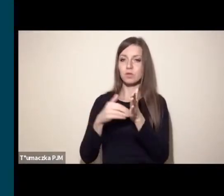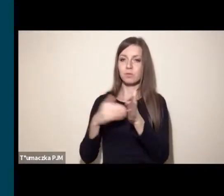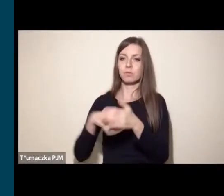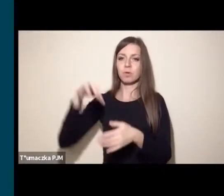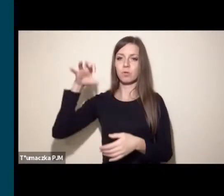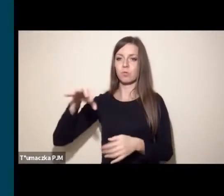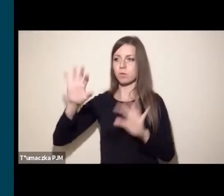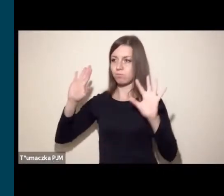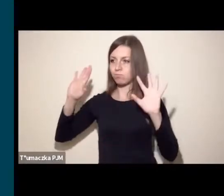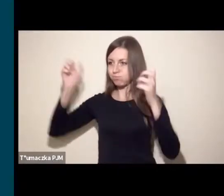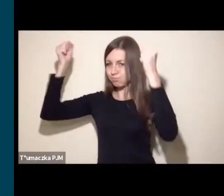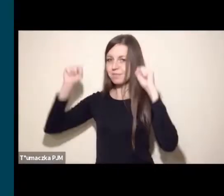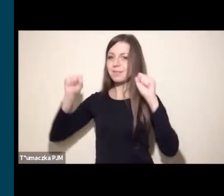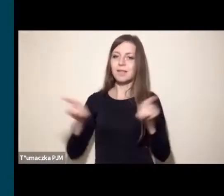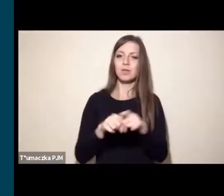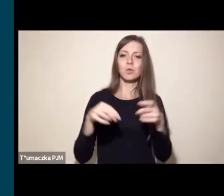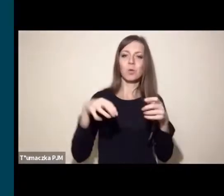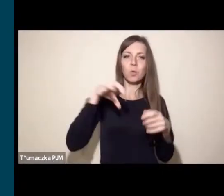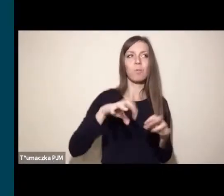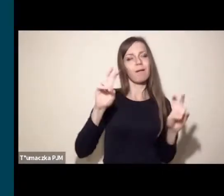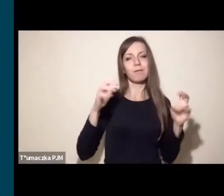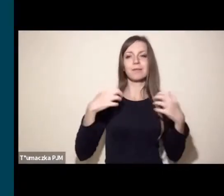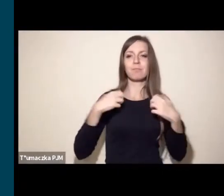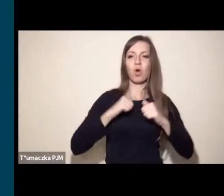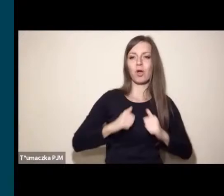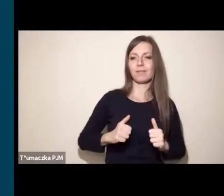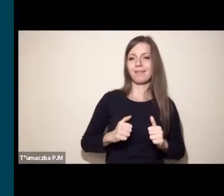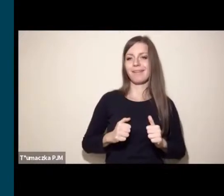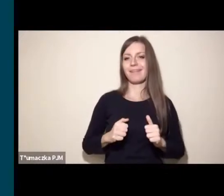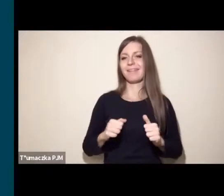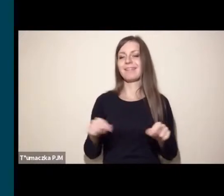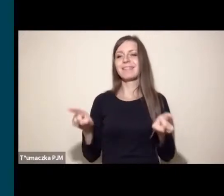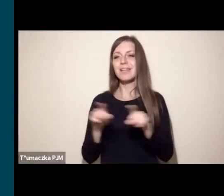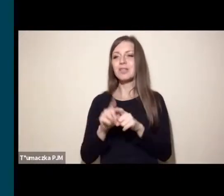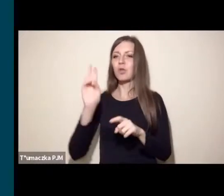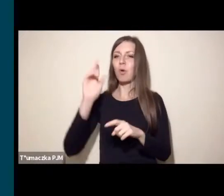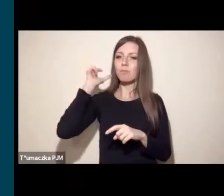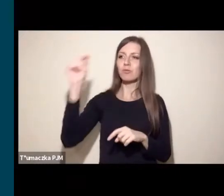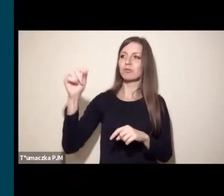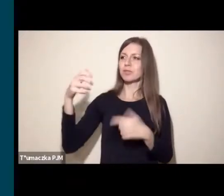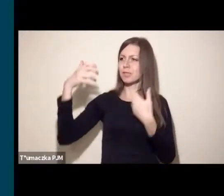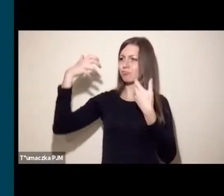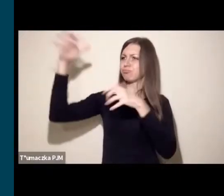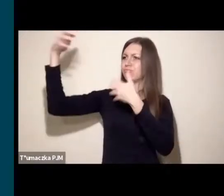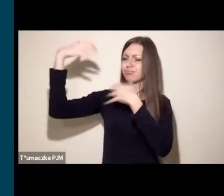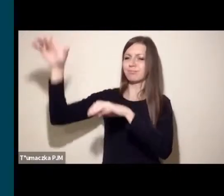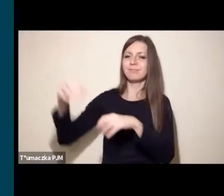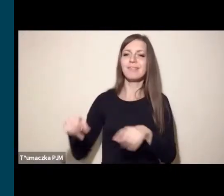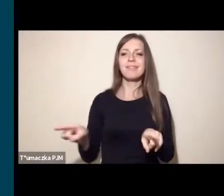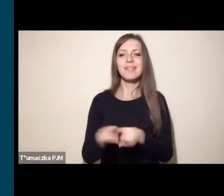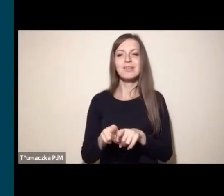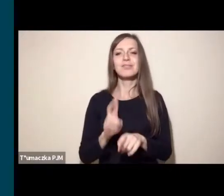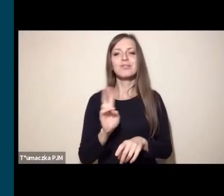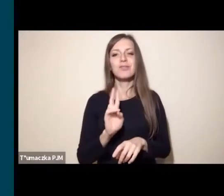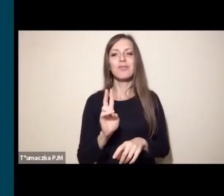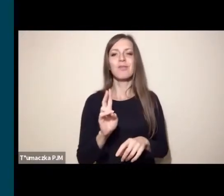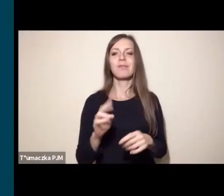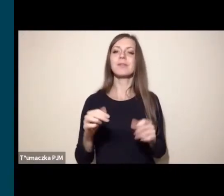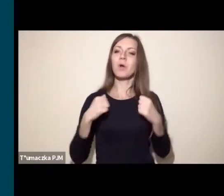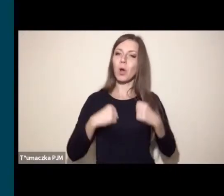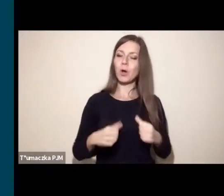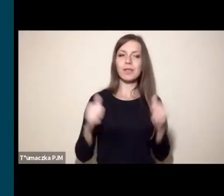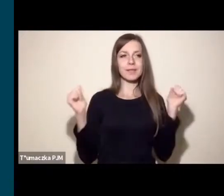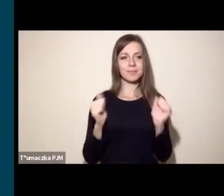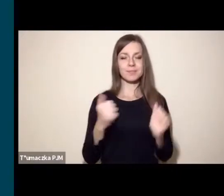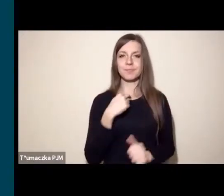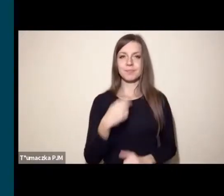wchodzące w buty umiarkowanych. I potrzebujemy zarówno tych na ulicy, jak i tych rozlewających farbę, jak i tych ubierających garsonki, żeby